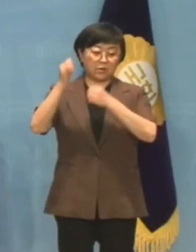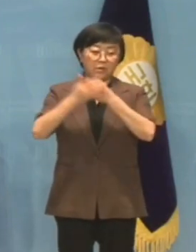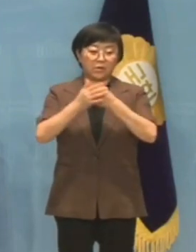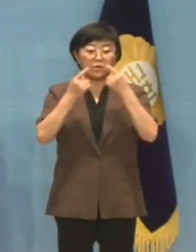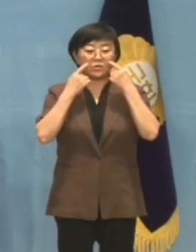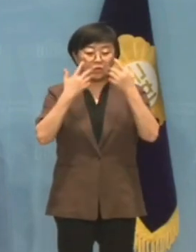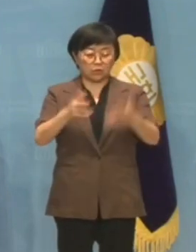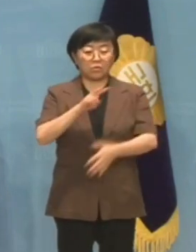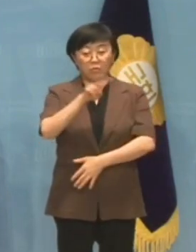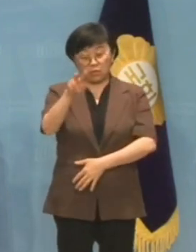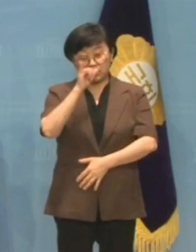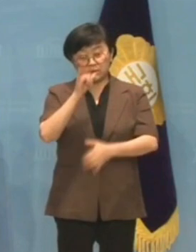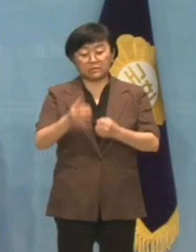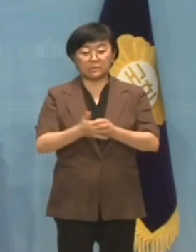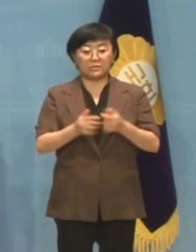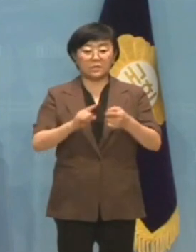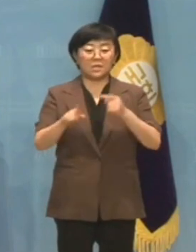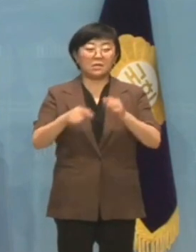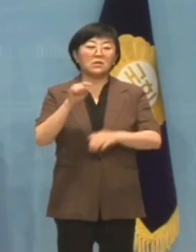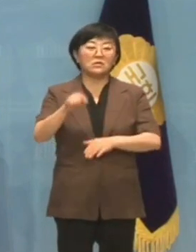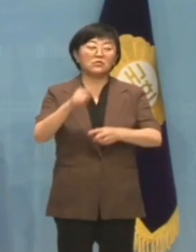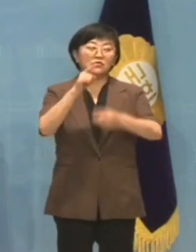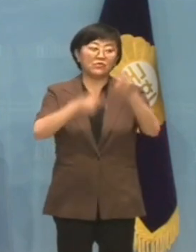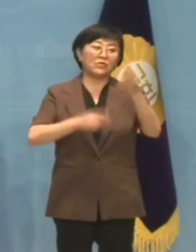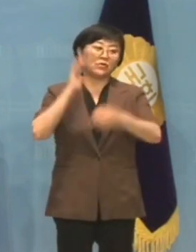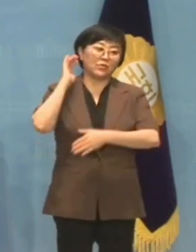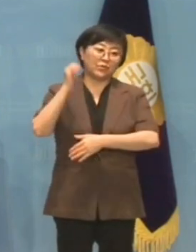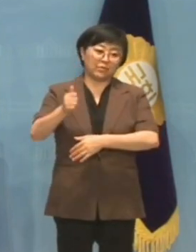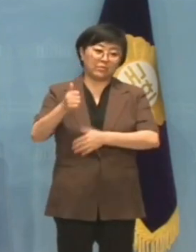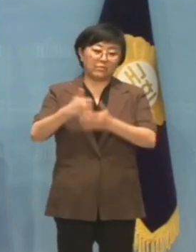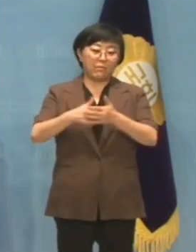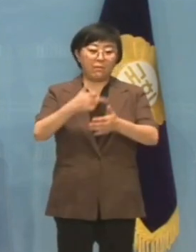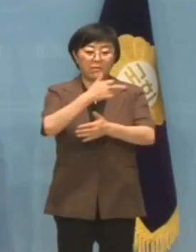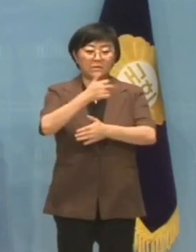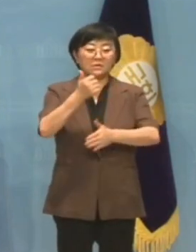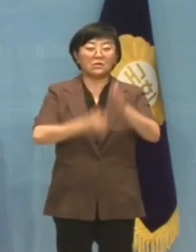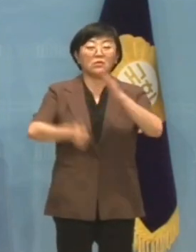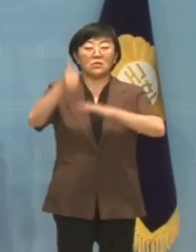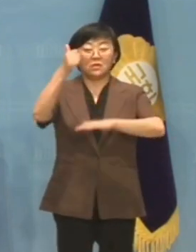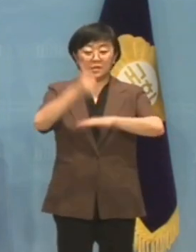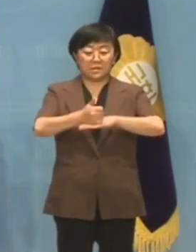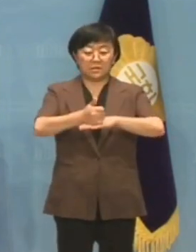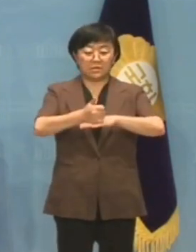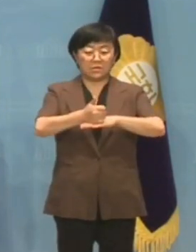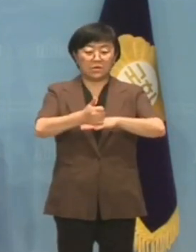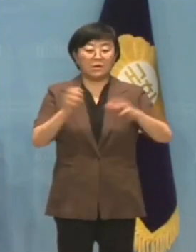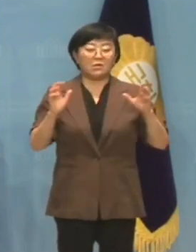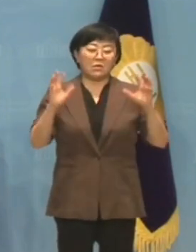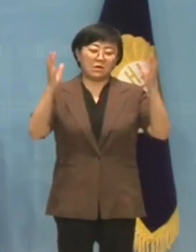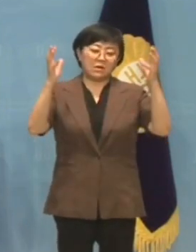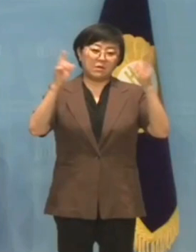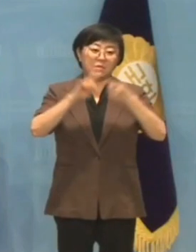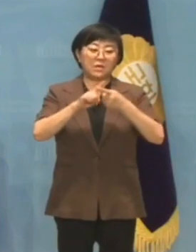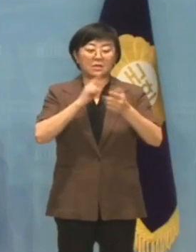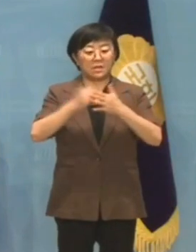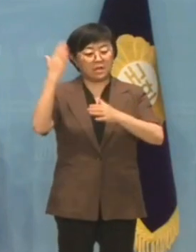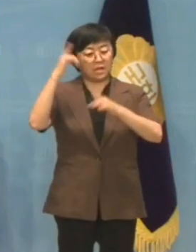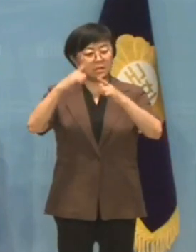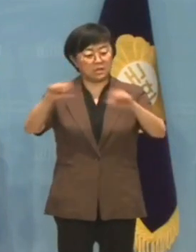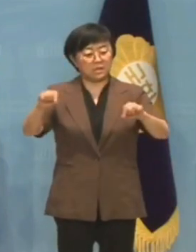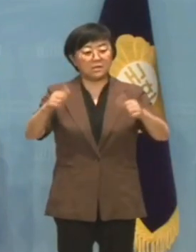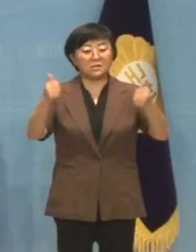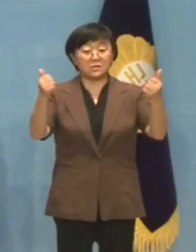똑똑히 보십시오. 이것이 윤석열 대통령이 큰 성공이라며 환호 자격한 한일